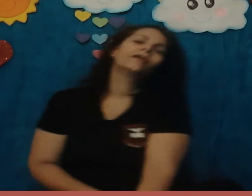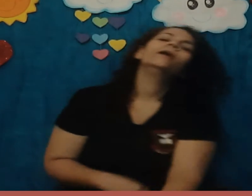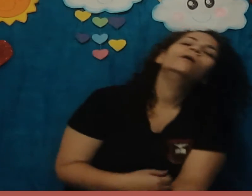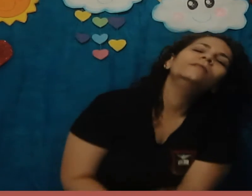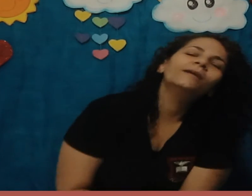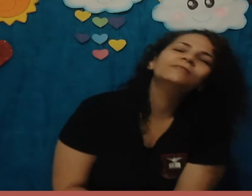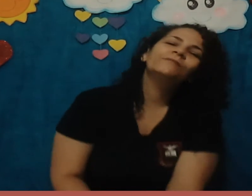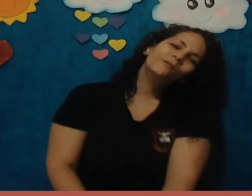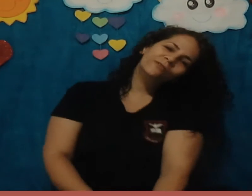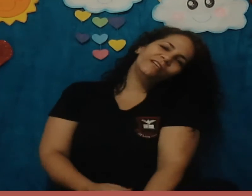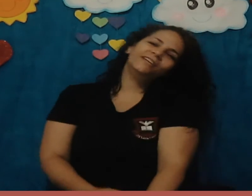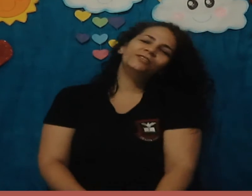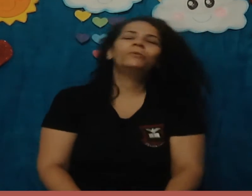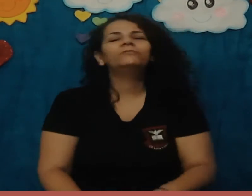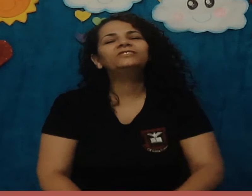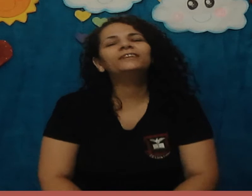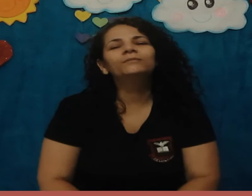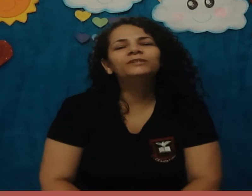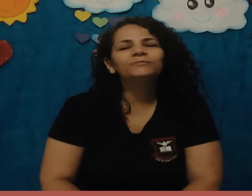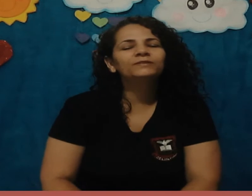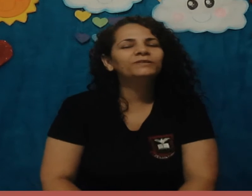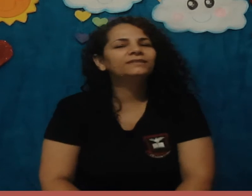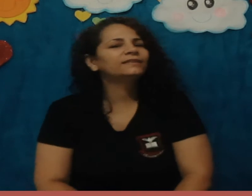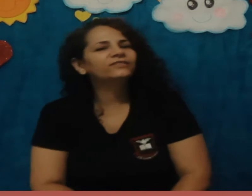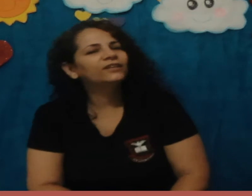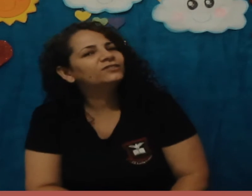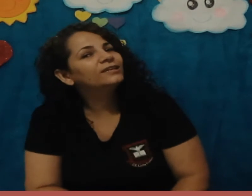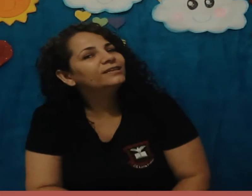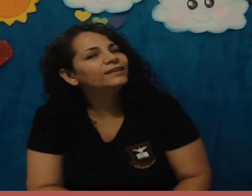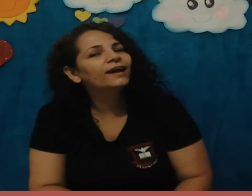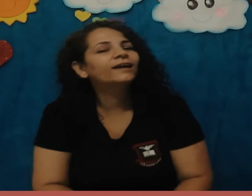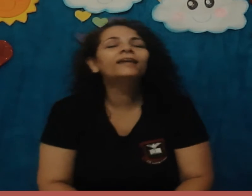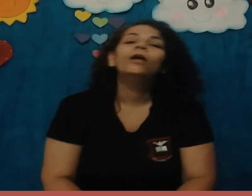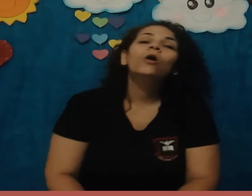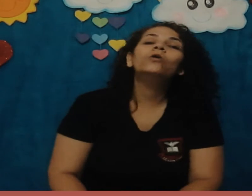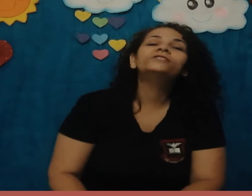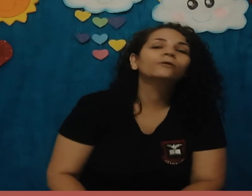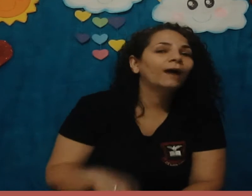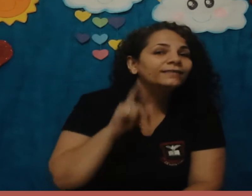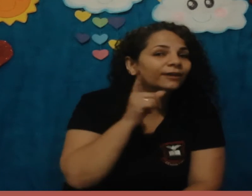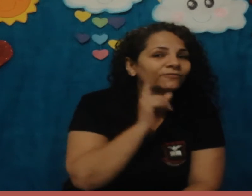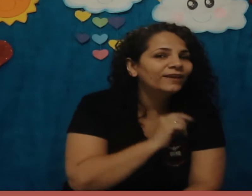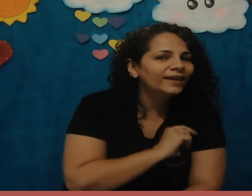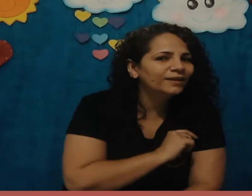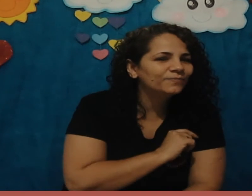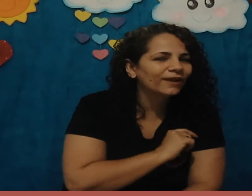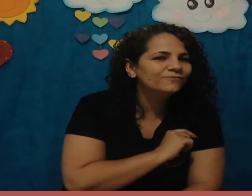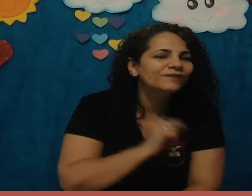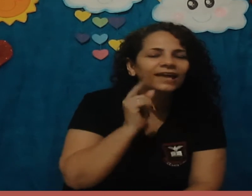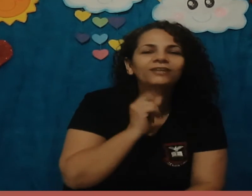Olá, meus amores, bom dia, príncipes e princesas da tia! Hoje é quarta-feira em pré-1 e